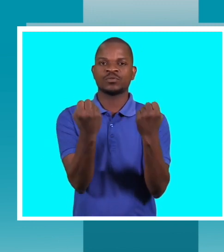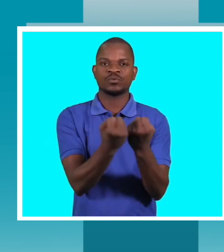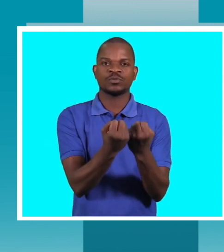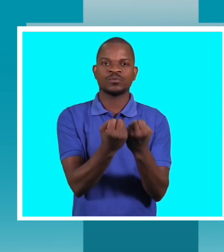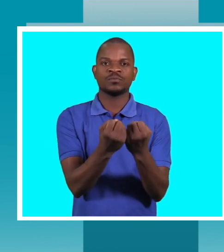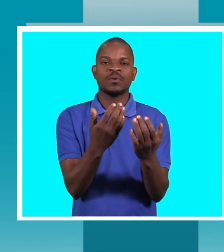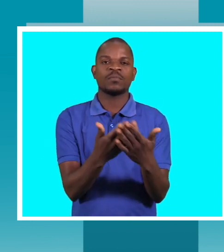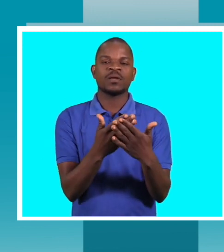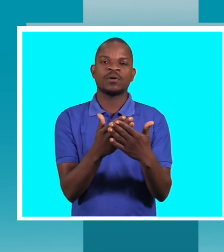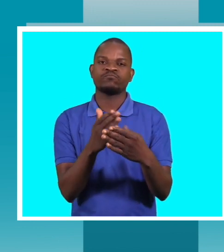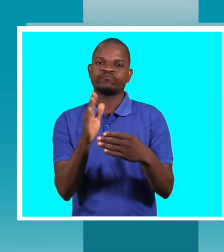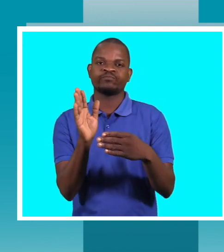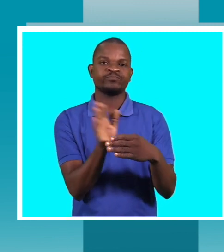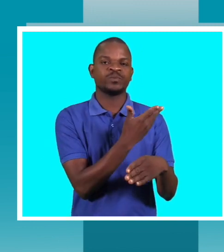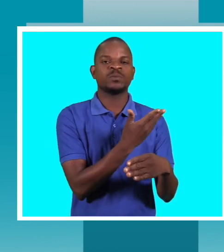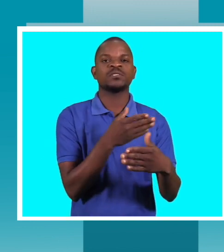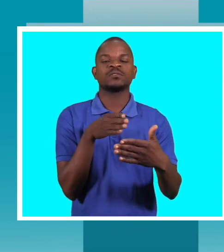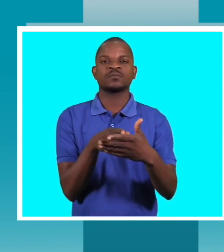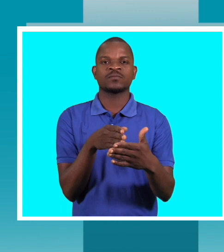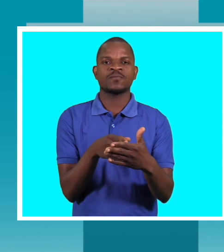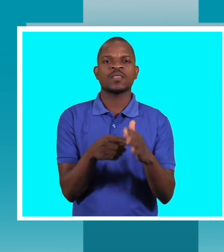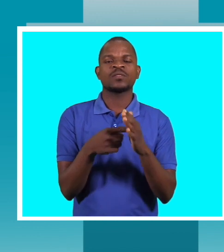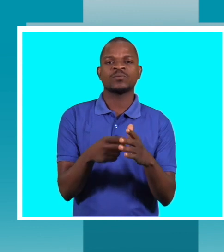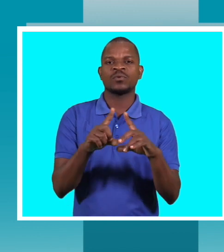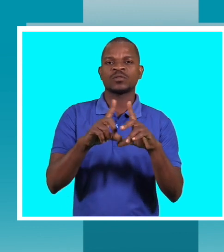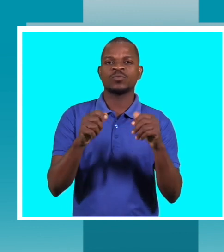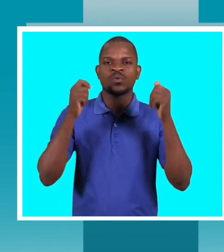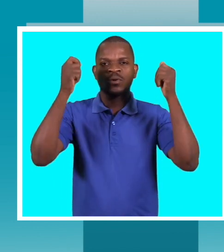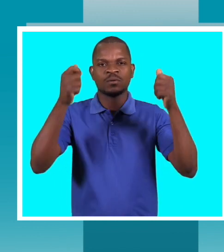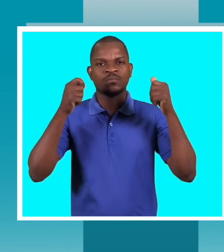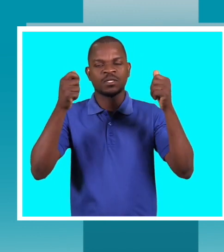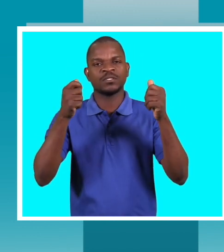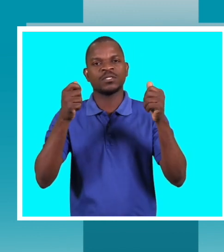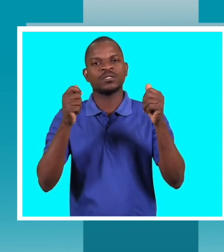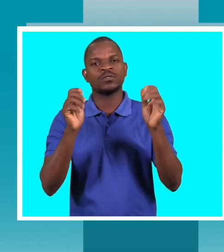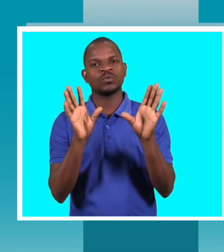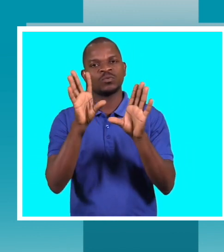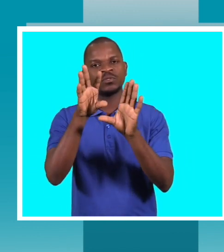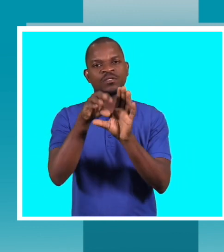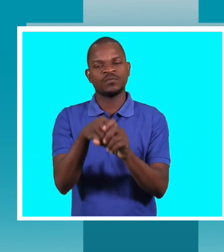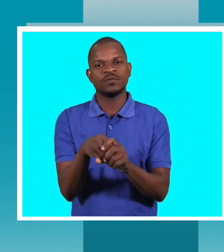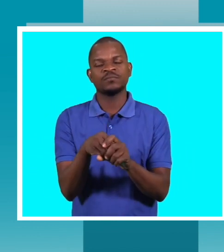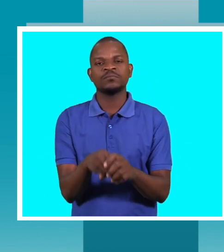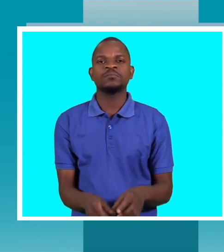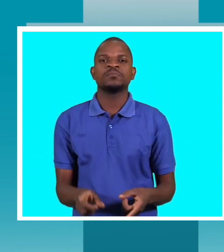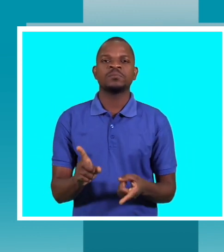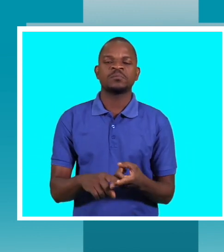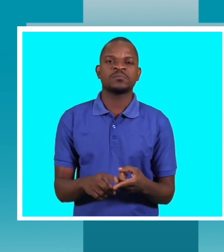algumas barreiras, caso. Falo das campanhas, que sejam inclusivas, sejam, por exemplo, os